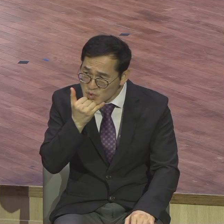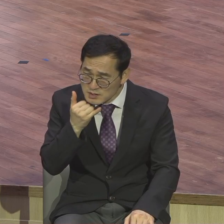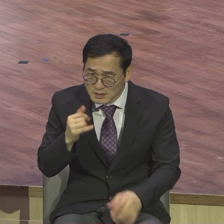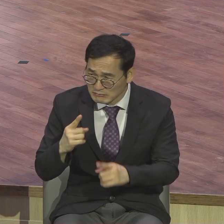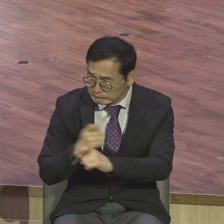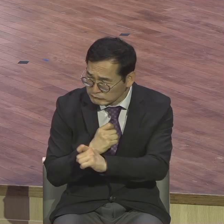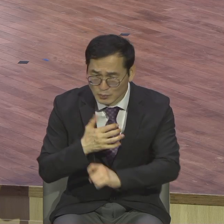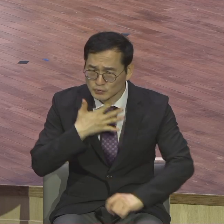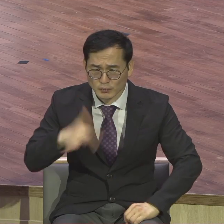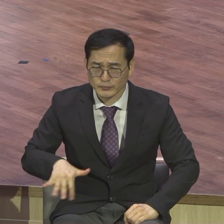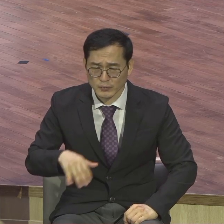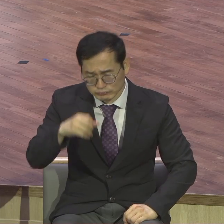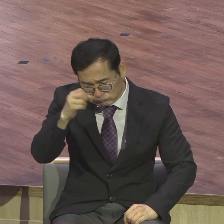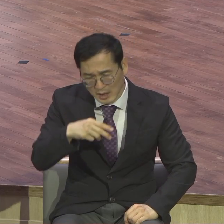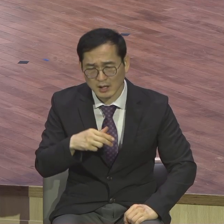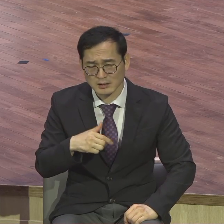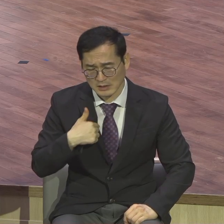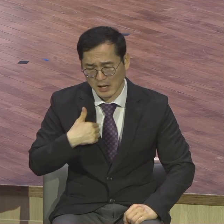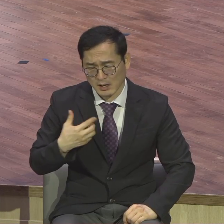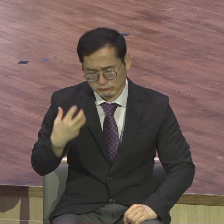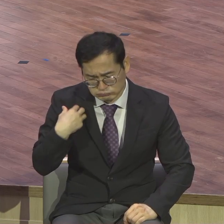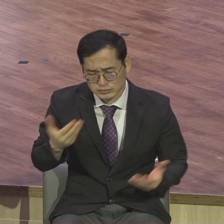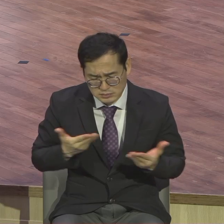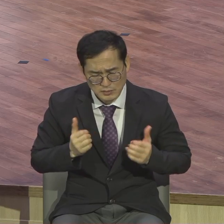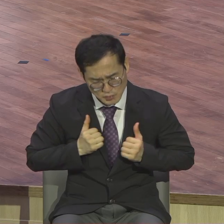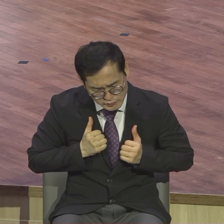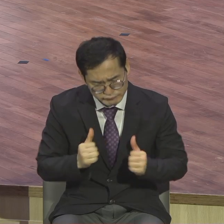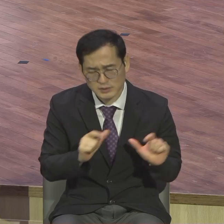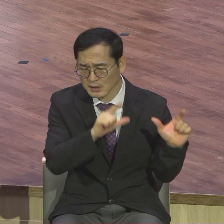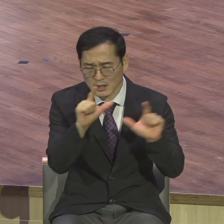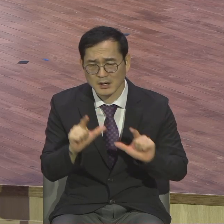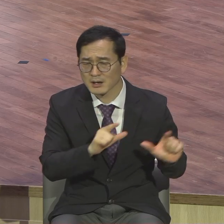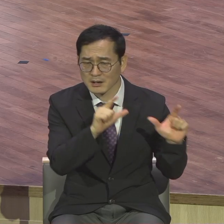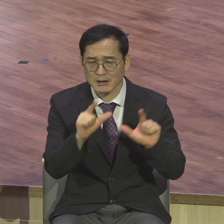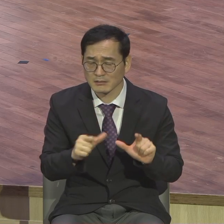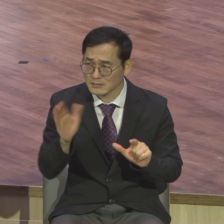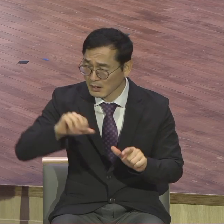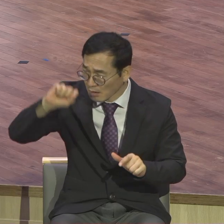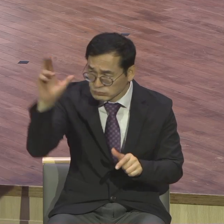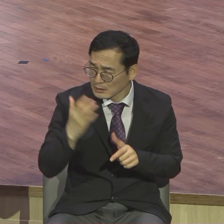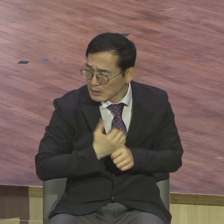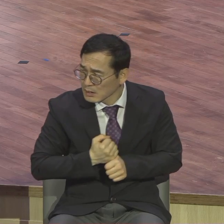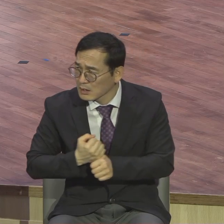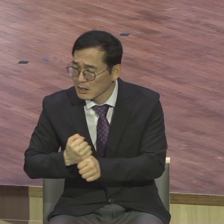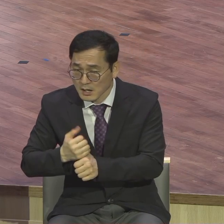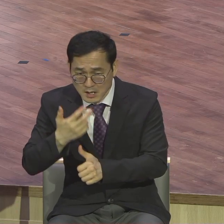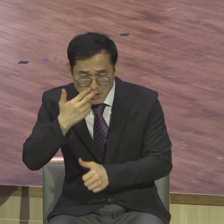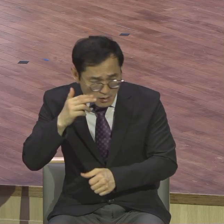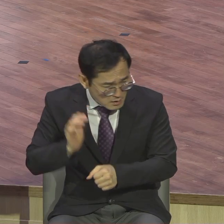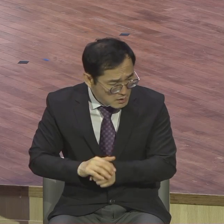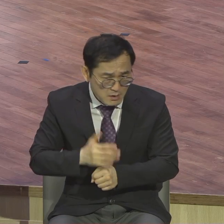평범하게 해를 끼친 적이 없는데 너무나 억울해서 끌려가는 도중에 불평을 합니다